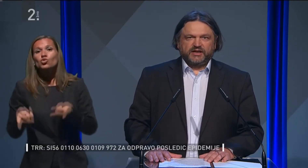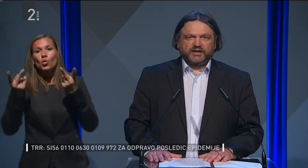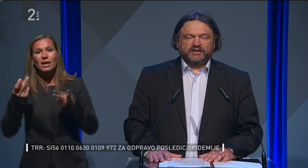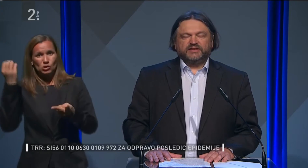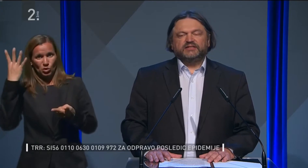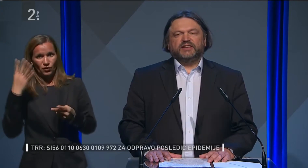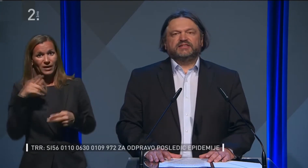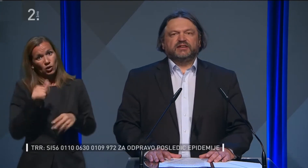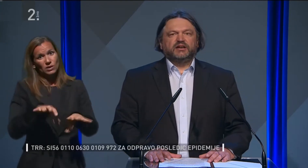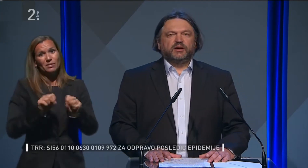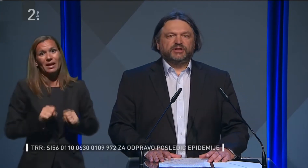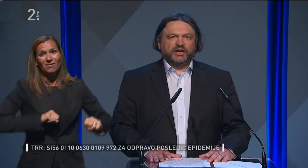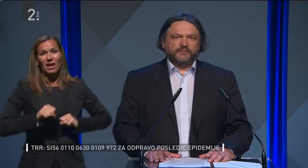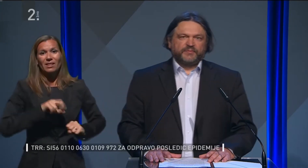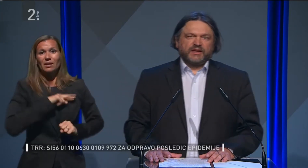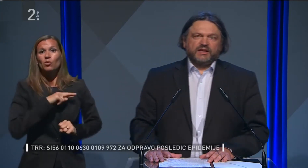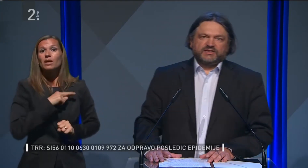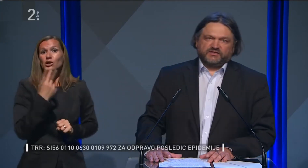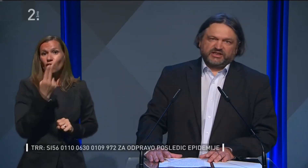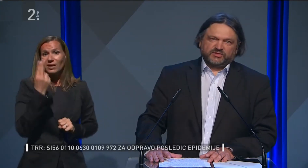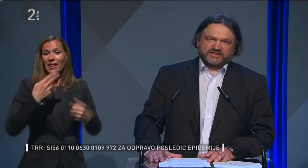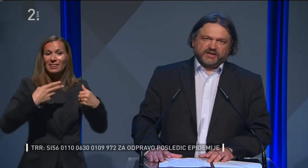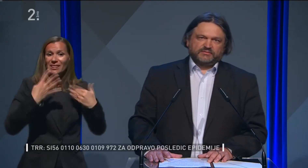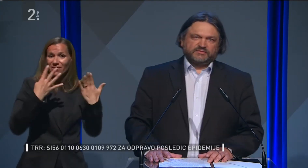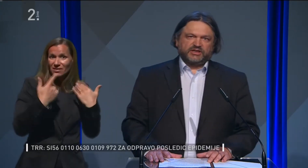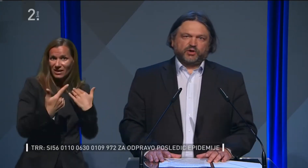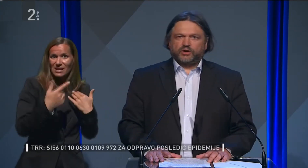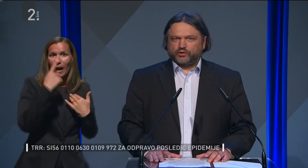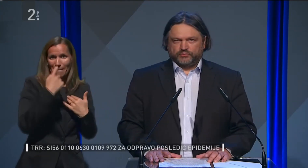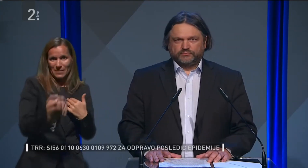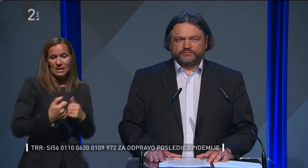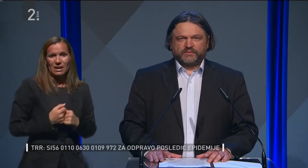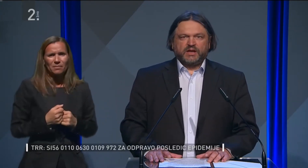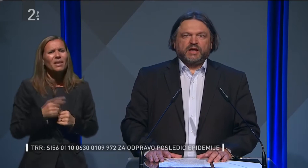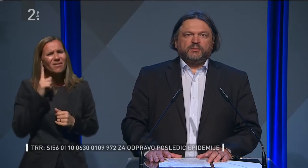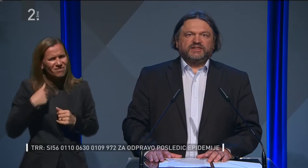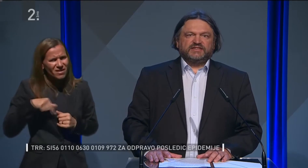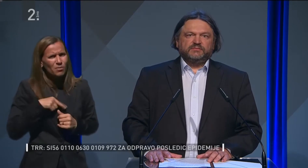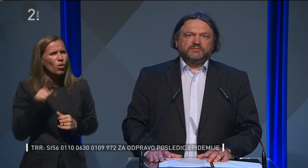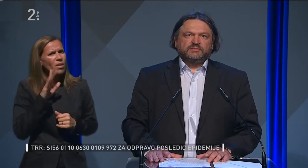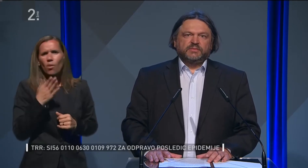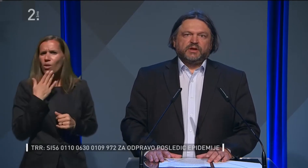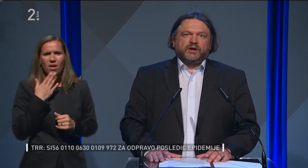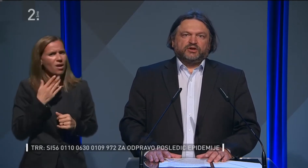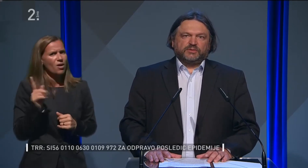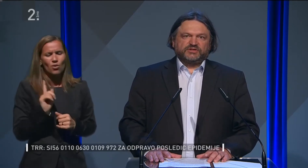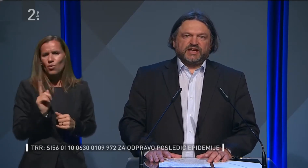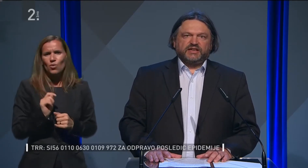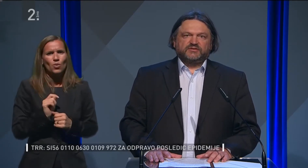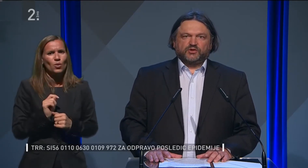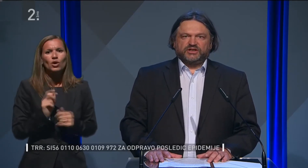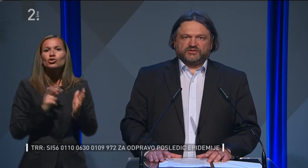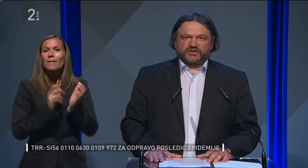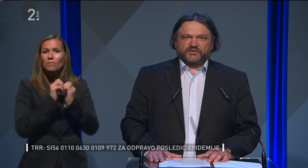Slovenije 29. aprila. Zavedamo se, da ne bo lahko. Predvsem od